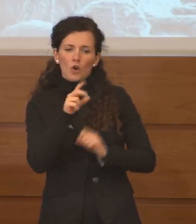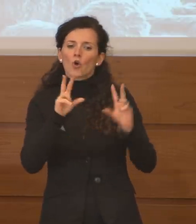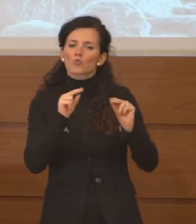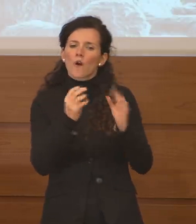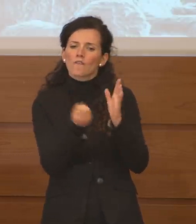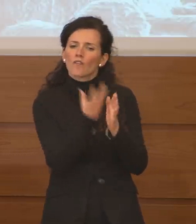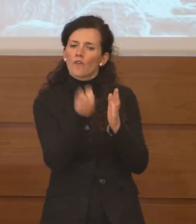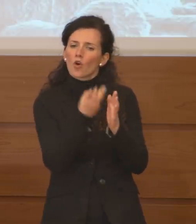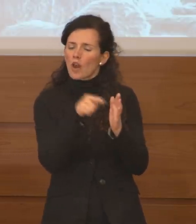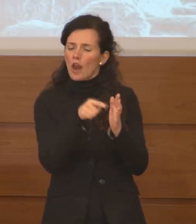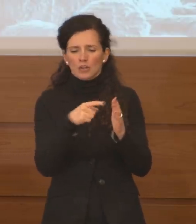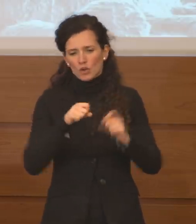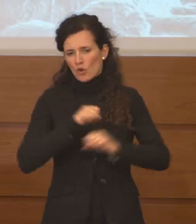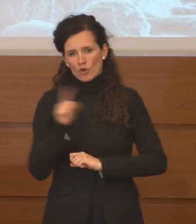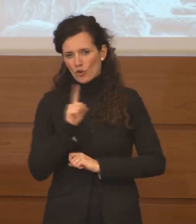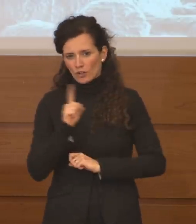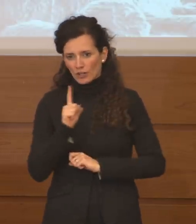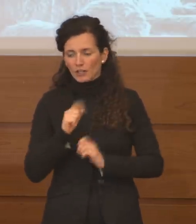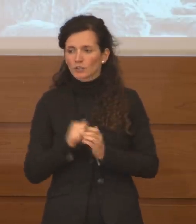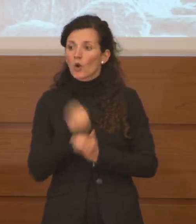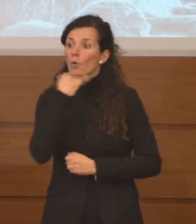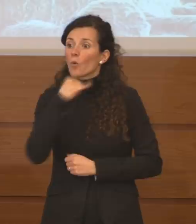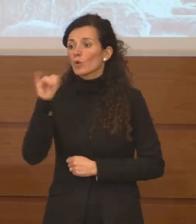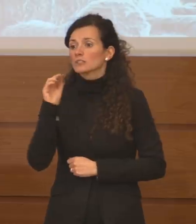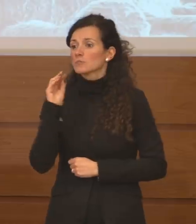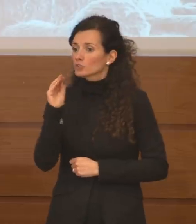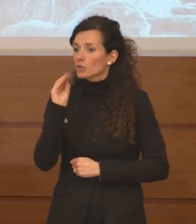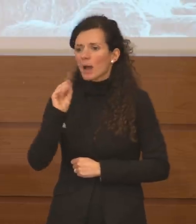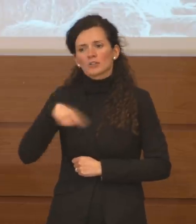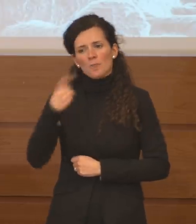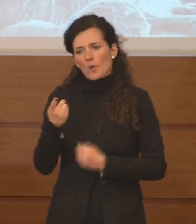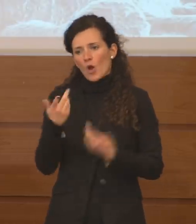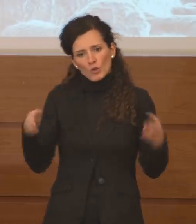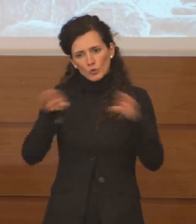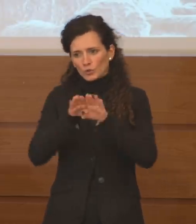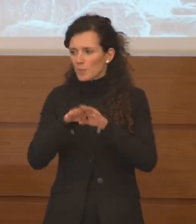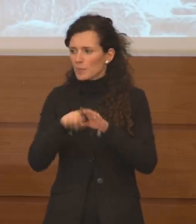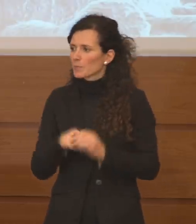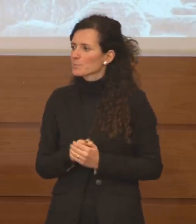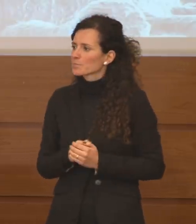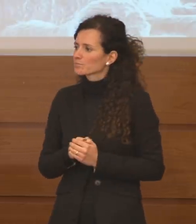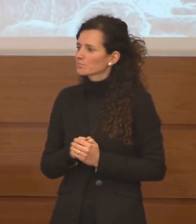Focolaio. Io ultima domanda e poi ci fermiamo qui.